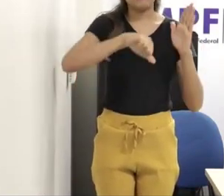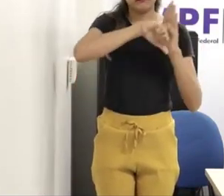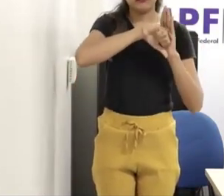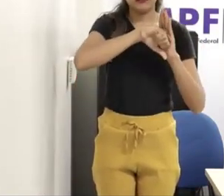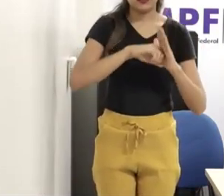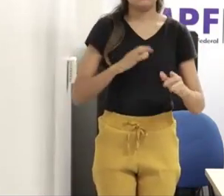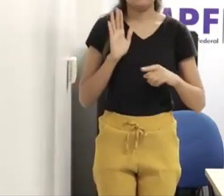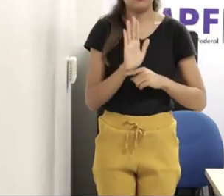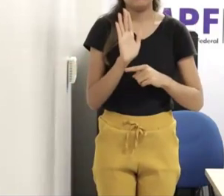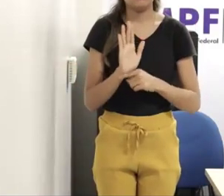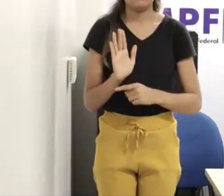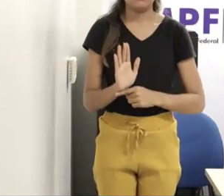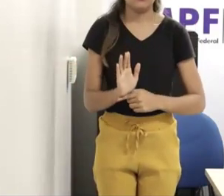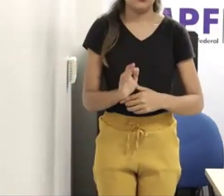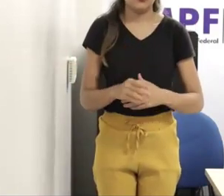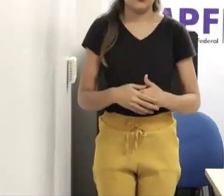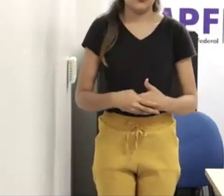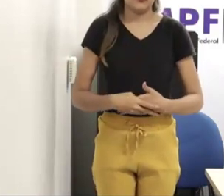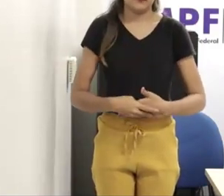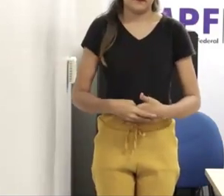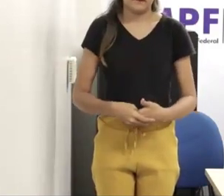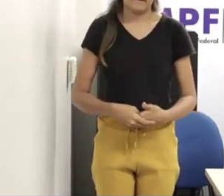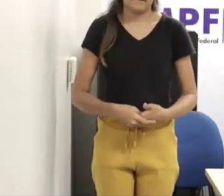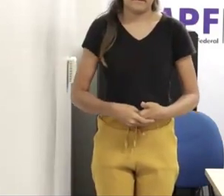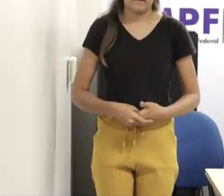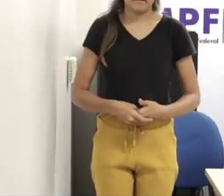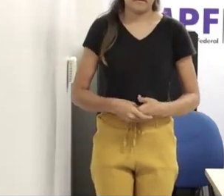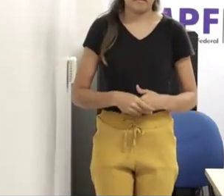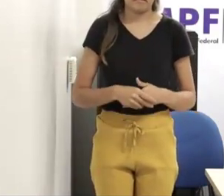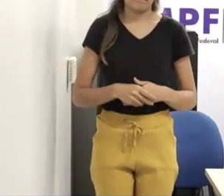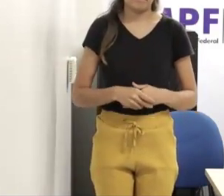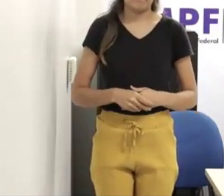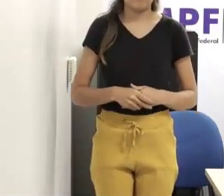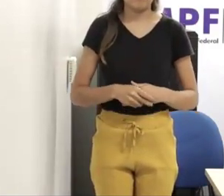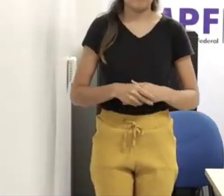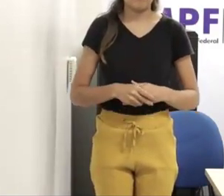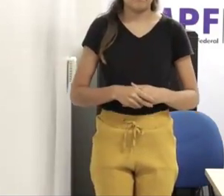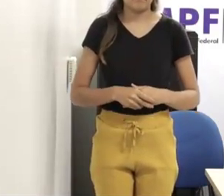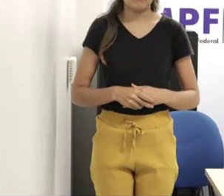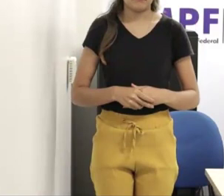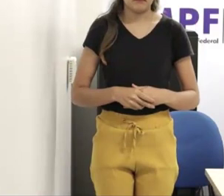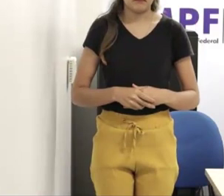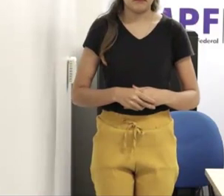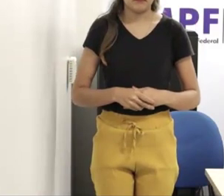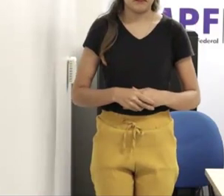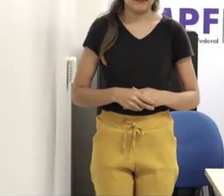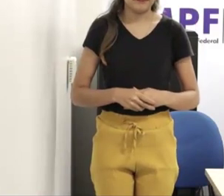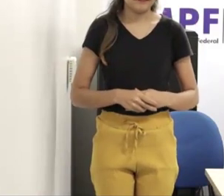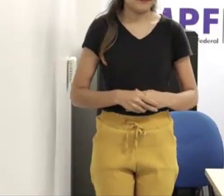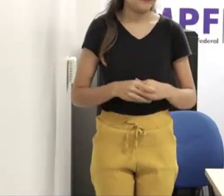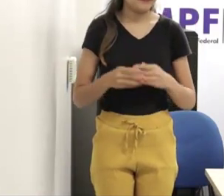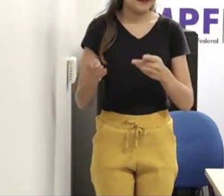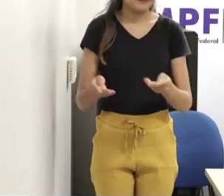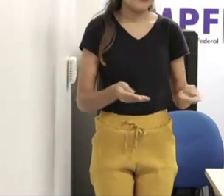em Porto Trombetas, experiência de anos de trabalho em CAPS e hospitais psiquiátricos. Por favor, doutor.